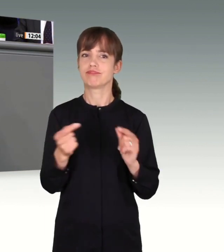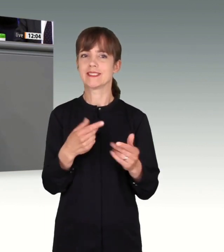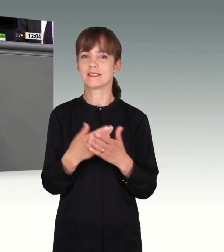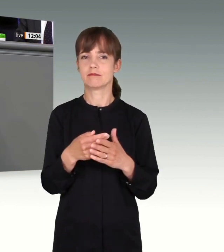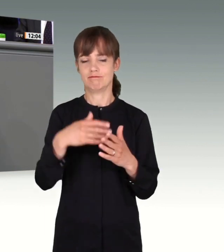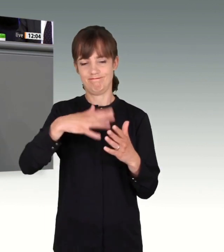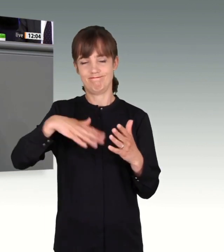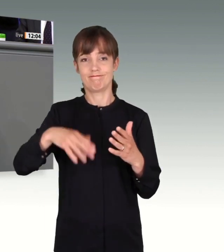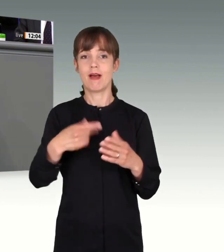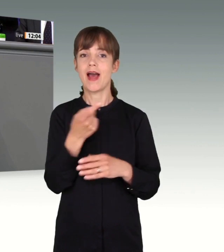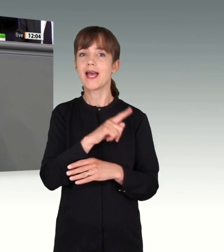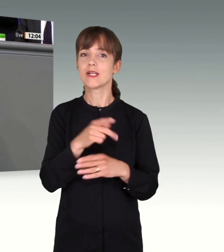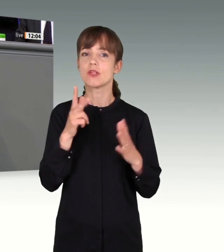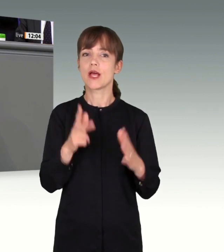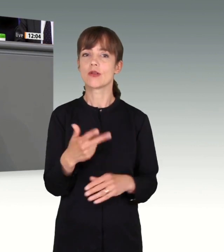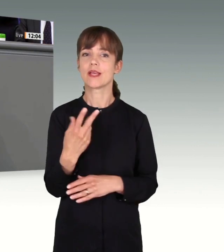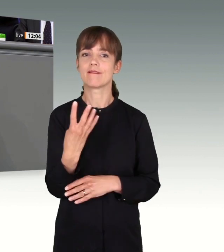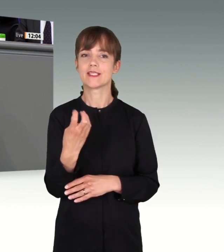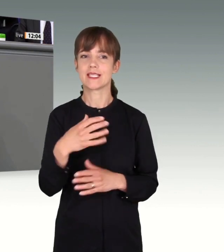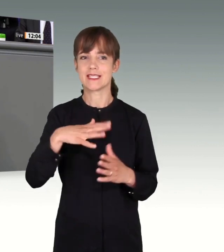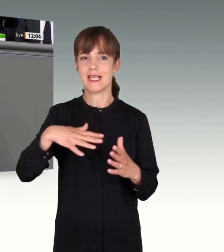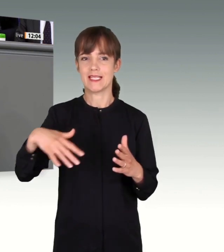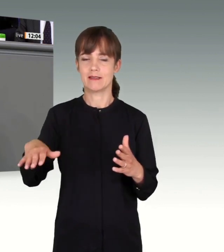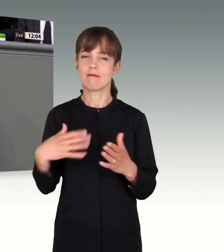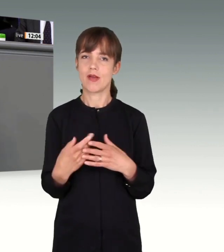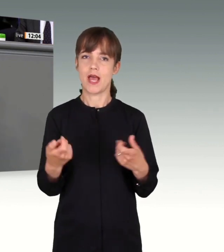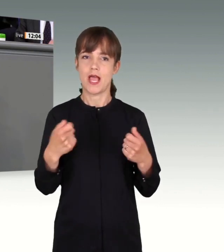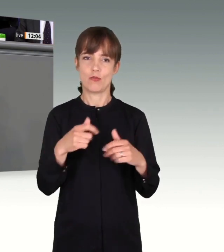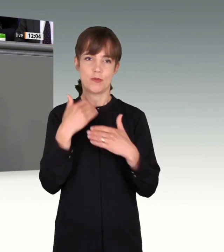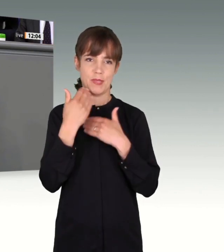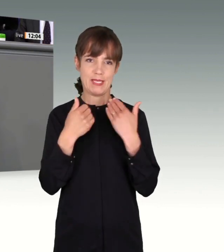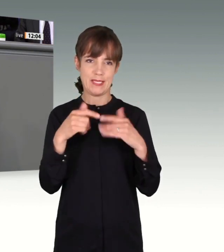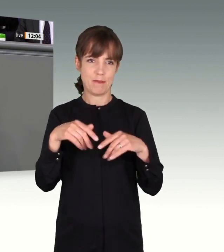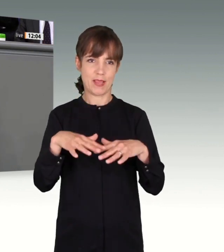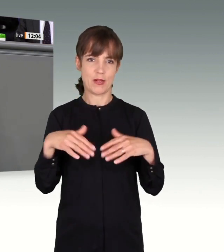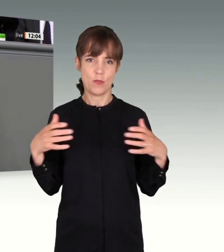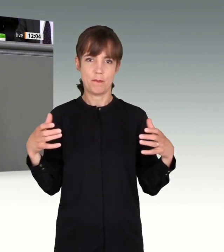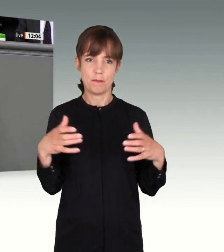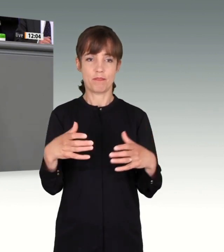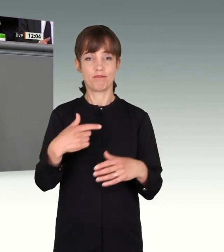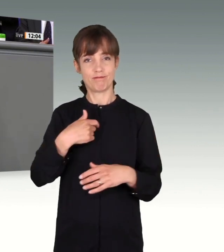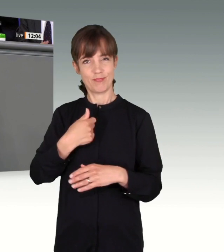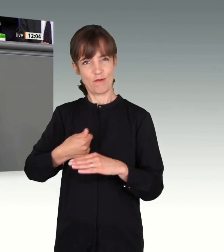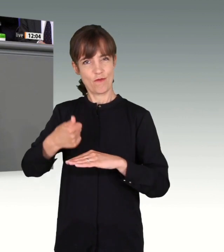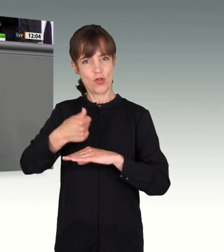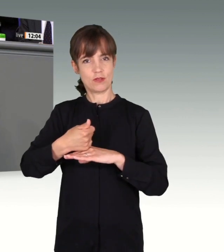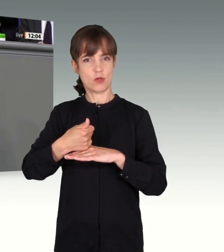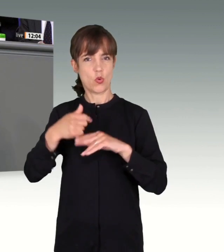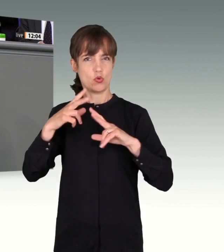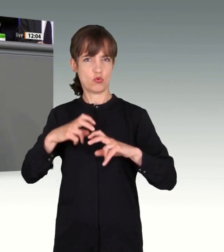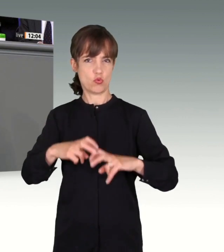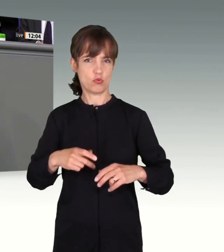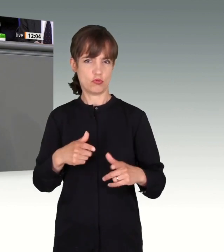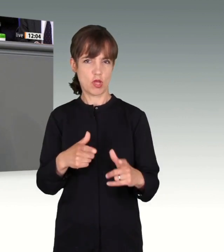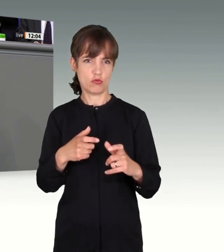Abgeordneter des Berliner Wahlkreises, in dem dieser mörderische Anschlag stattgefunden hat, bin ich gefragt worden, warum wir das